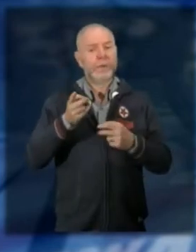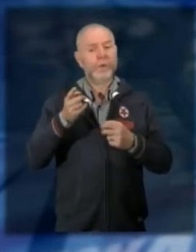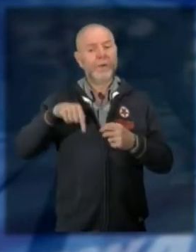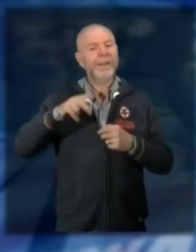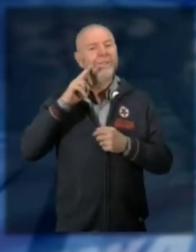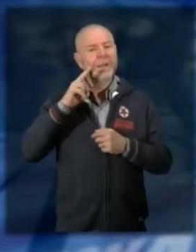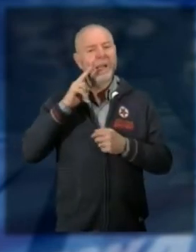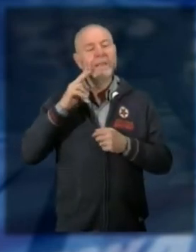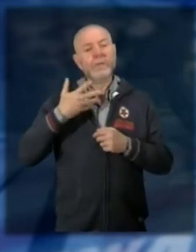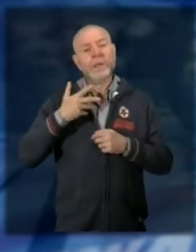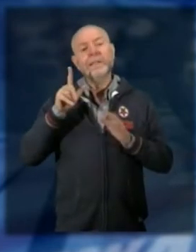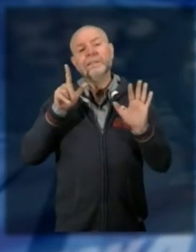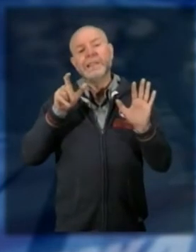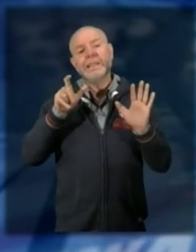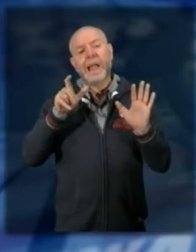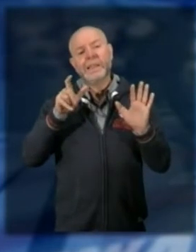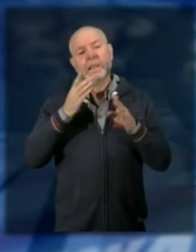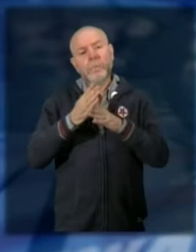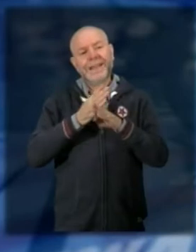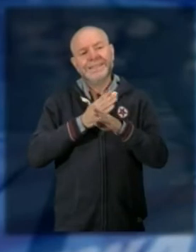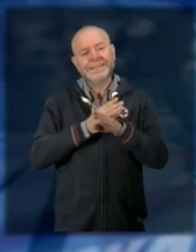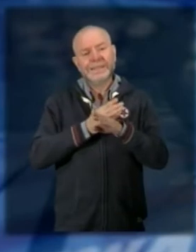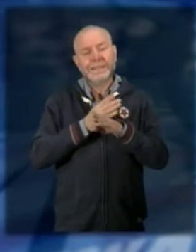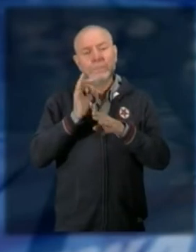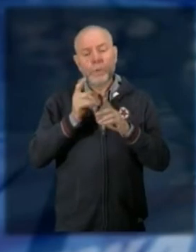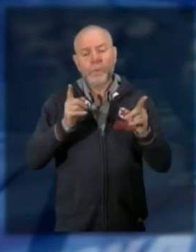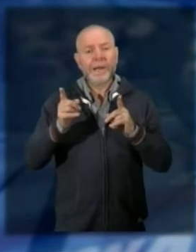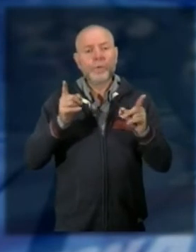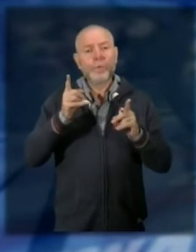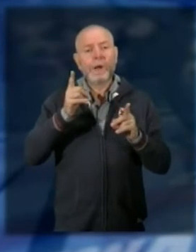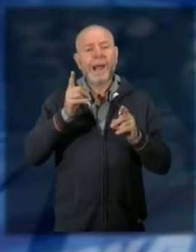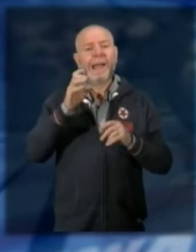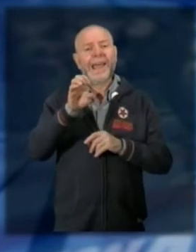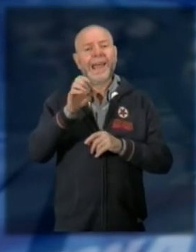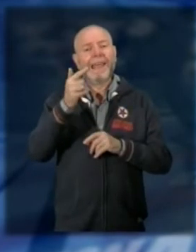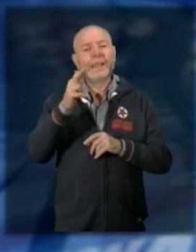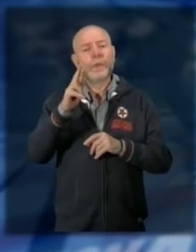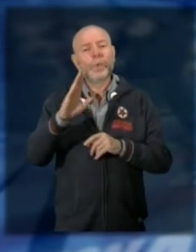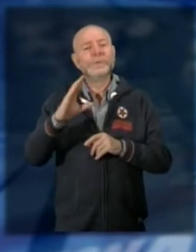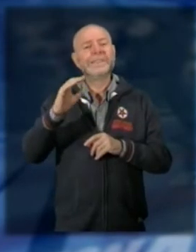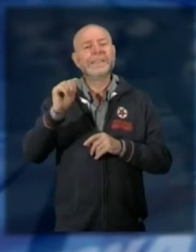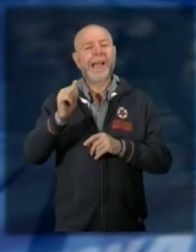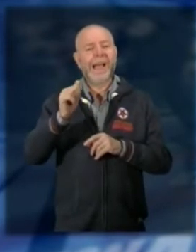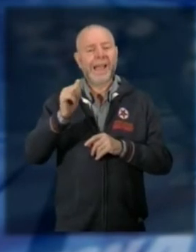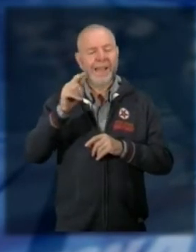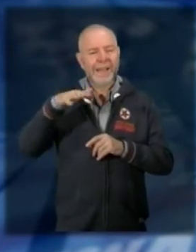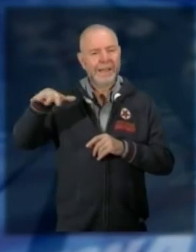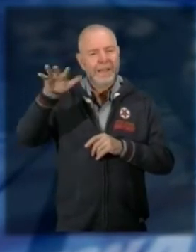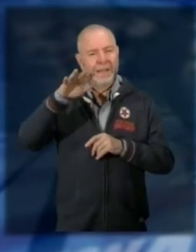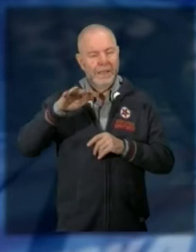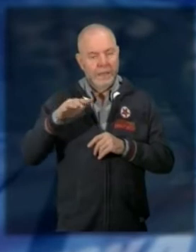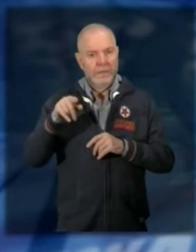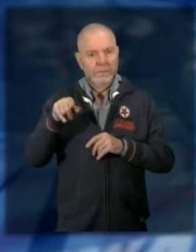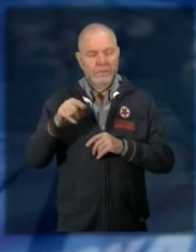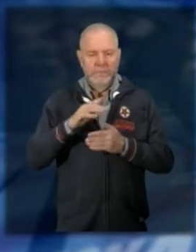Verbagna di 70 pezzi, quasi tutti in ceramica risalenti alla cultura etrusca, quindi databili tra il VI e V secolo a.C. reperti